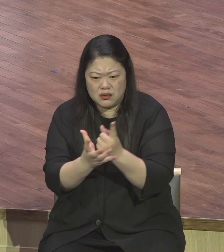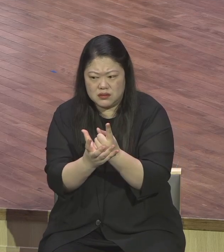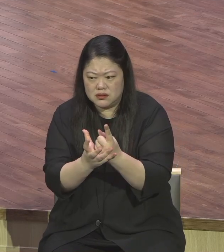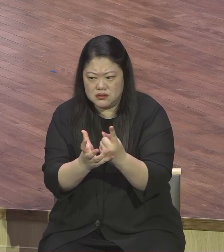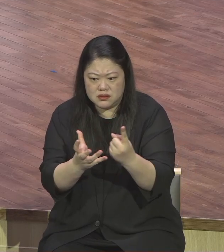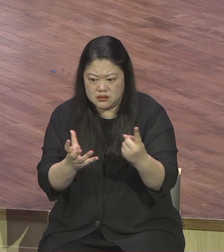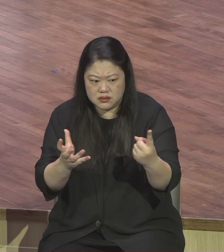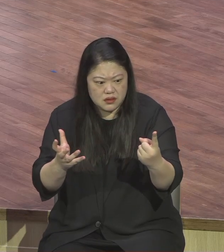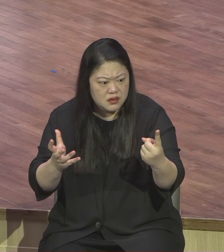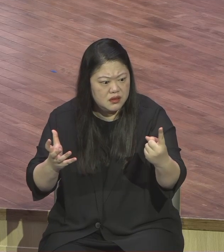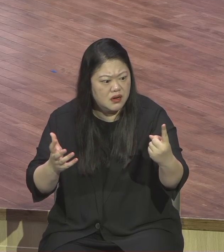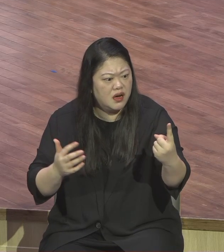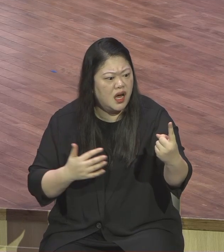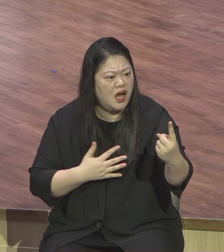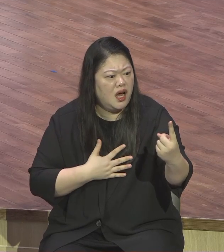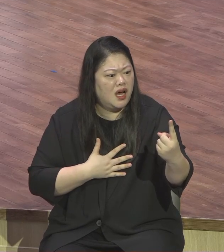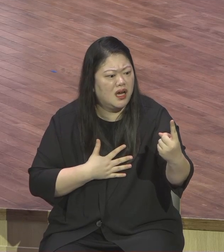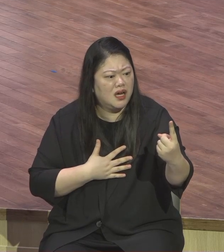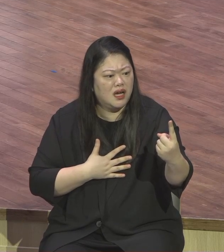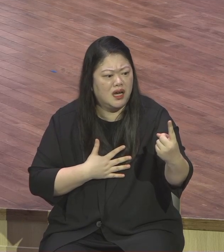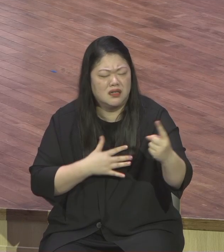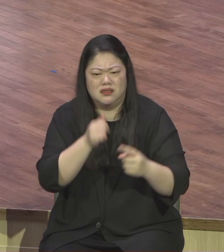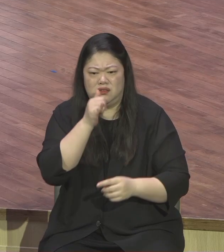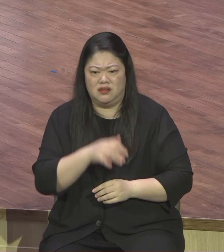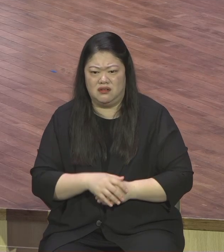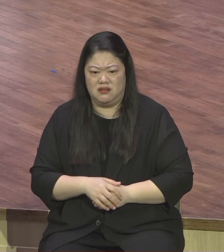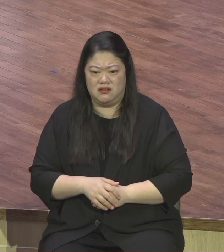안 들으면 나는데 차라리 들으면 가슴 찢어져요